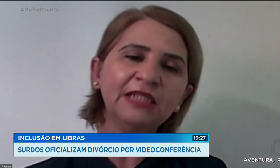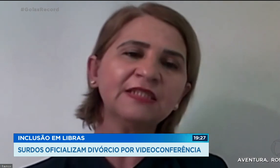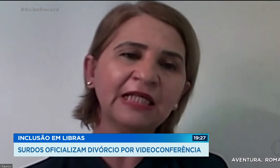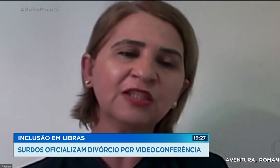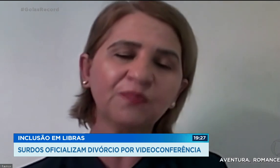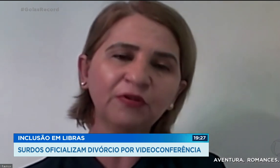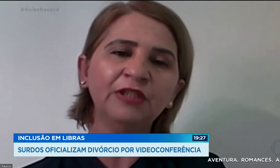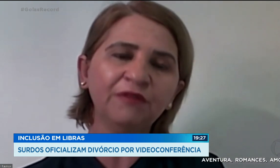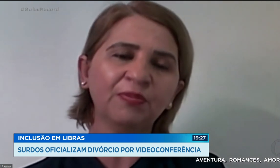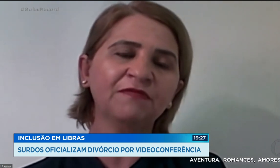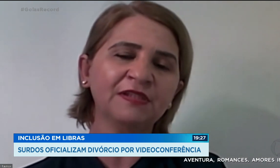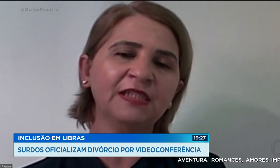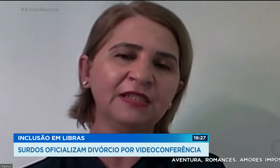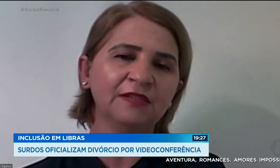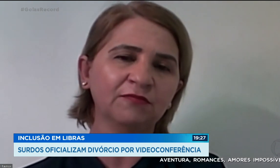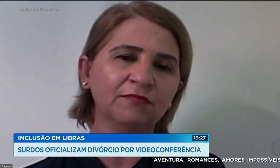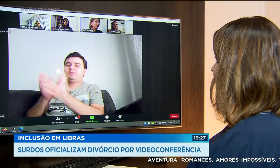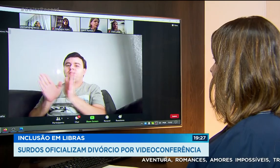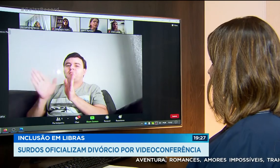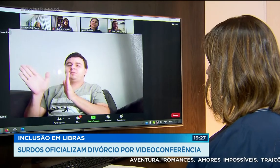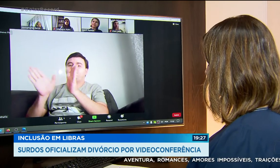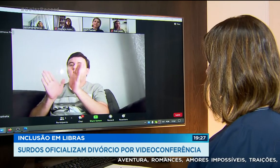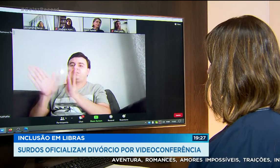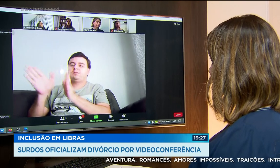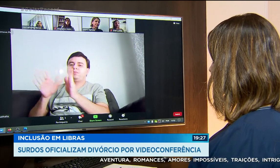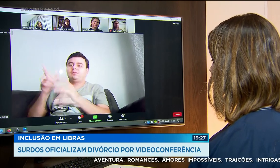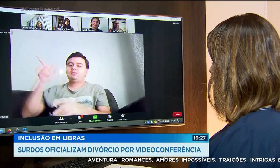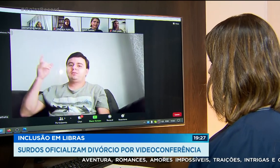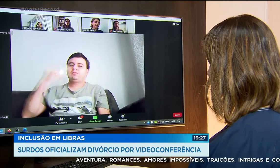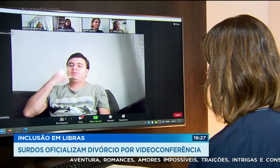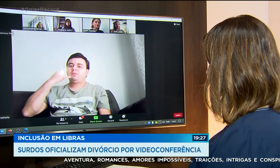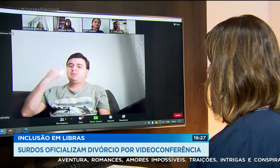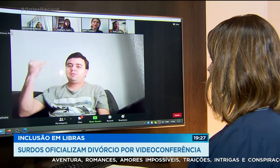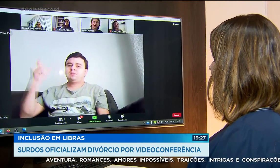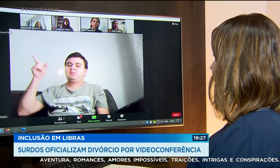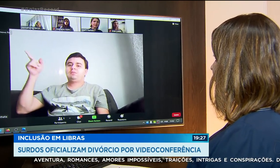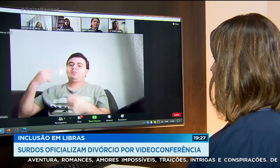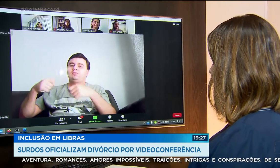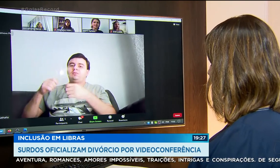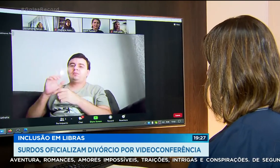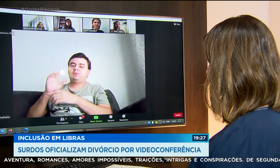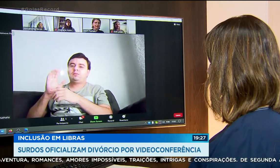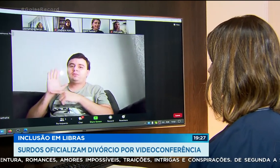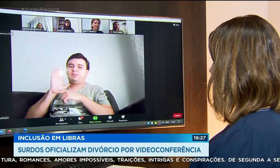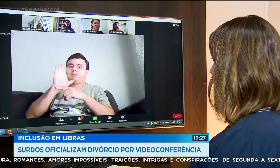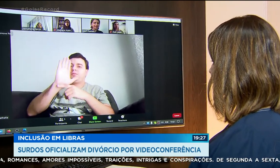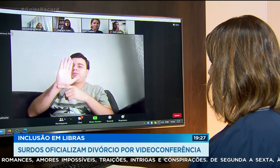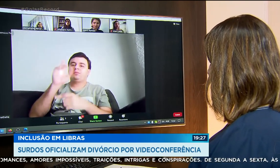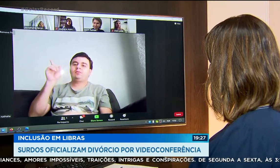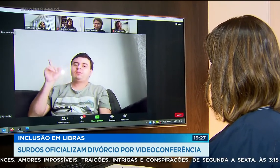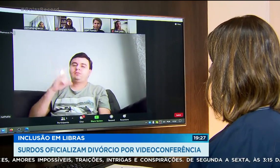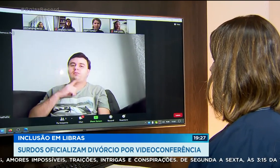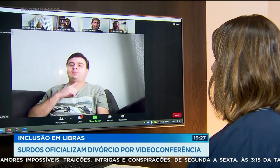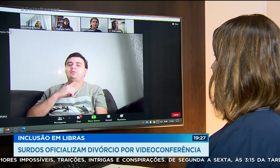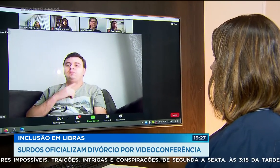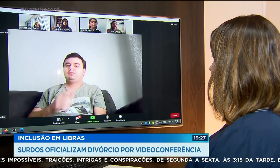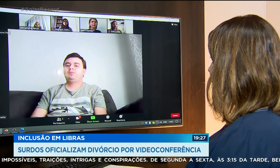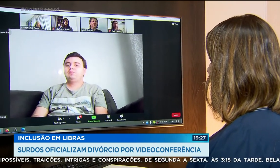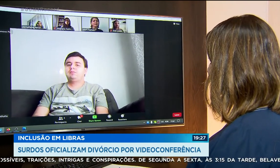estar disponível para fazer isso. Acostumado a tantas entraves no dia a dia, o Leão não imaginou que seria tão fácil e rápido